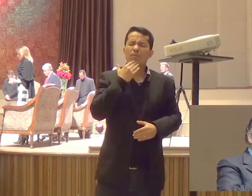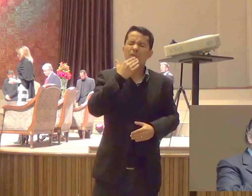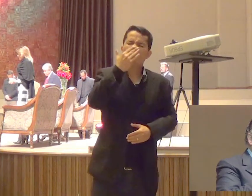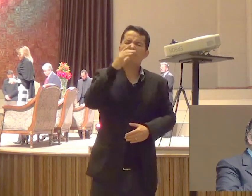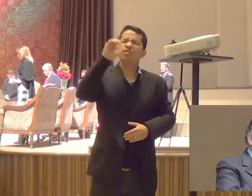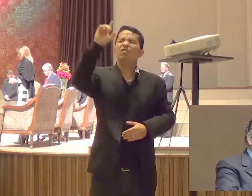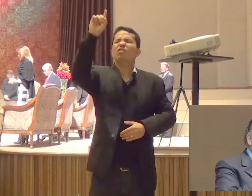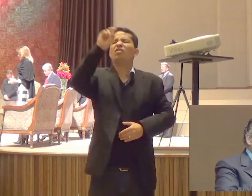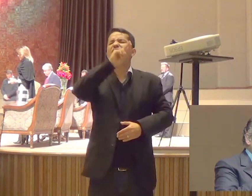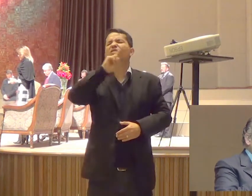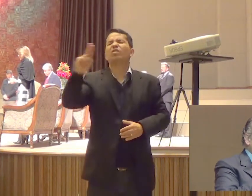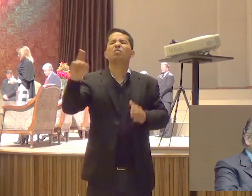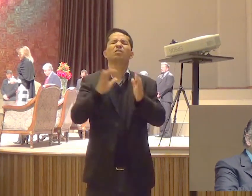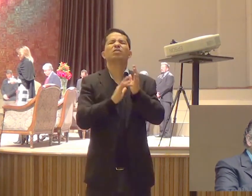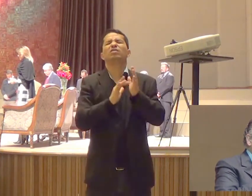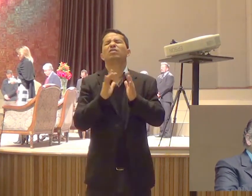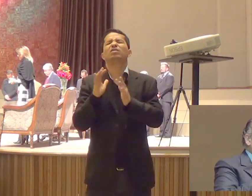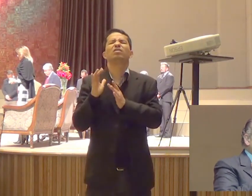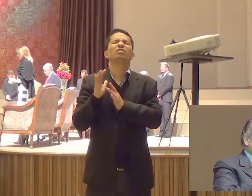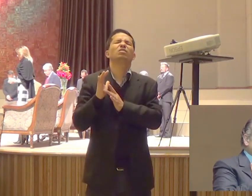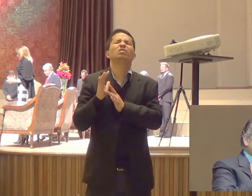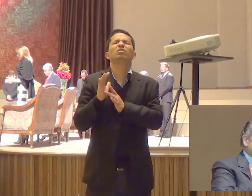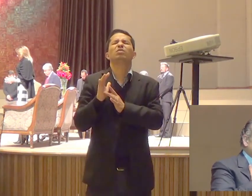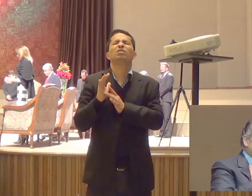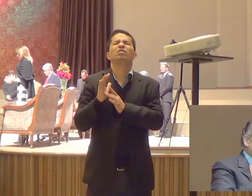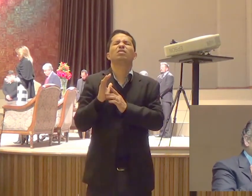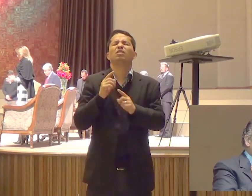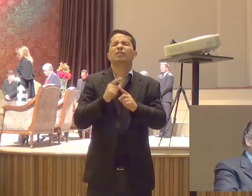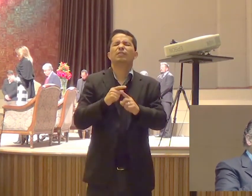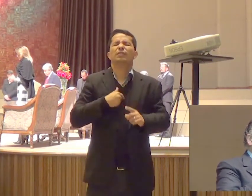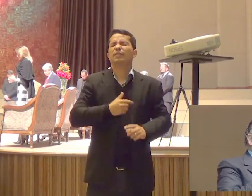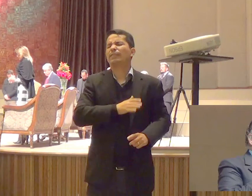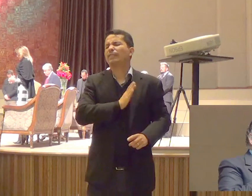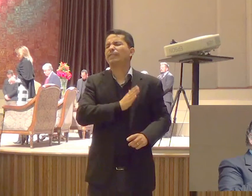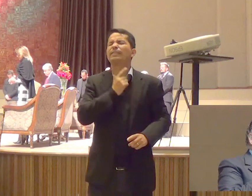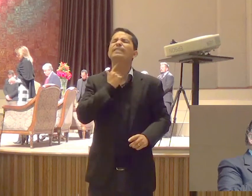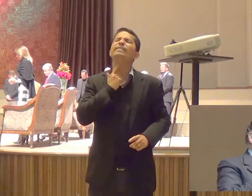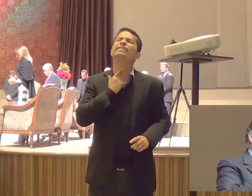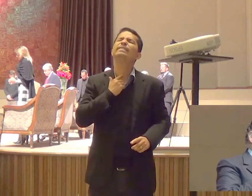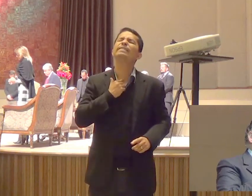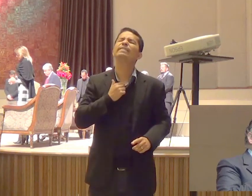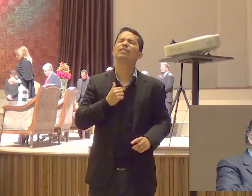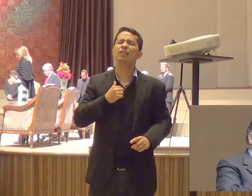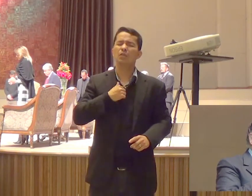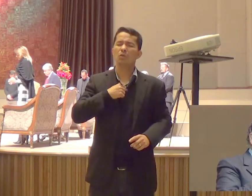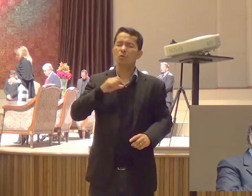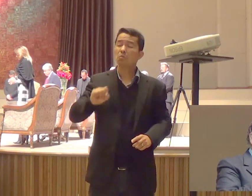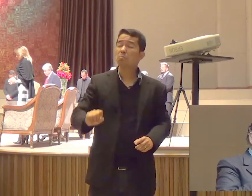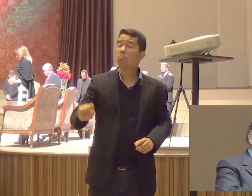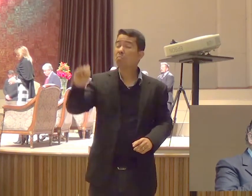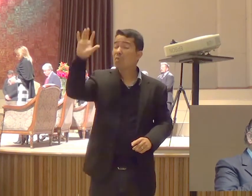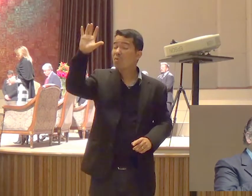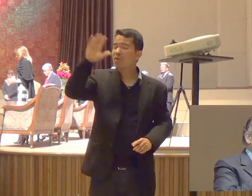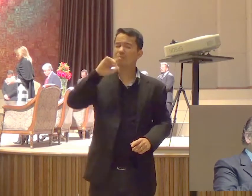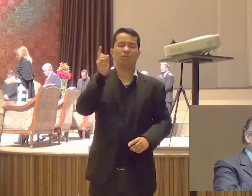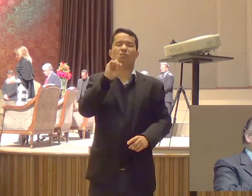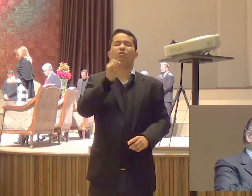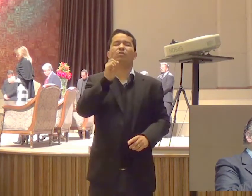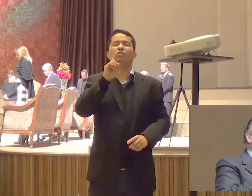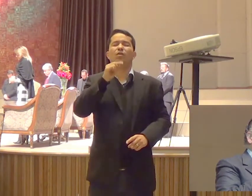Isso Aconteça De verdade Mesmo Porque é o Desejo Do meu Coração Que eu Não estou Saindo Do Roly Hour Eu estou Ampliando O